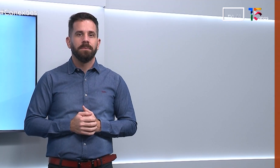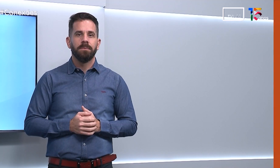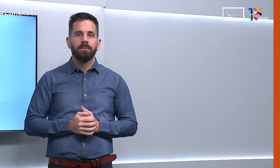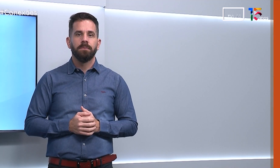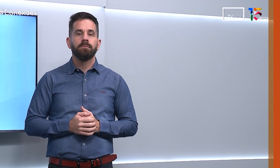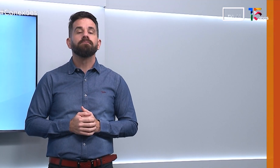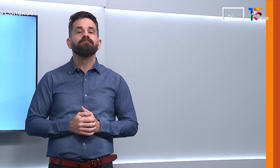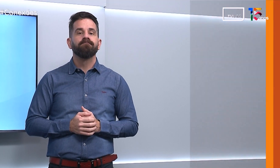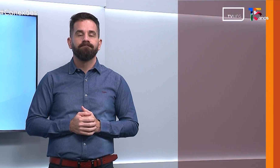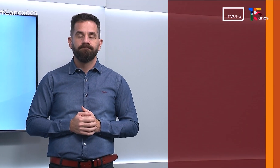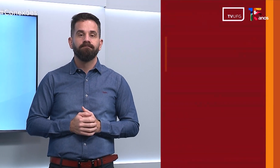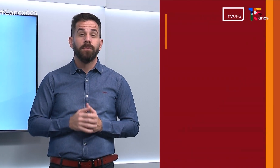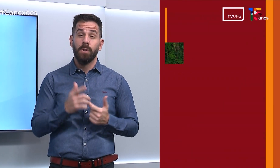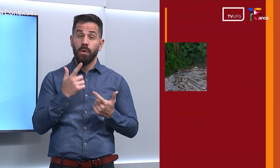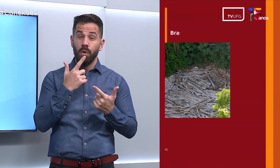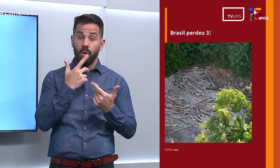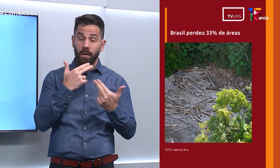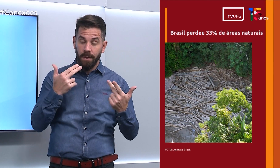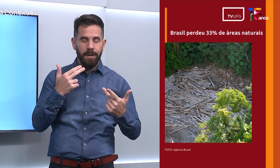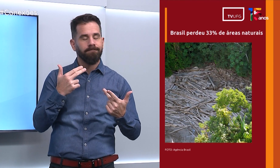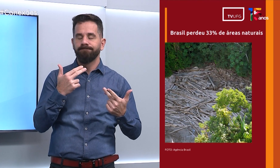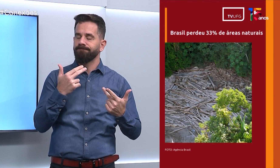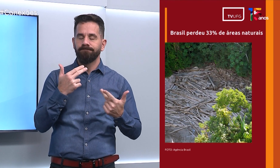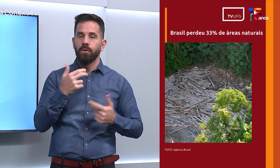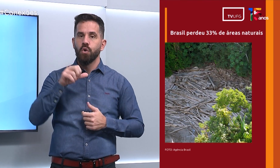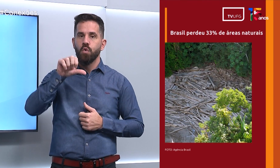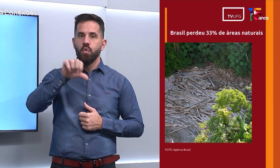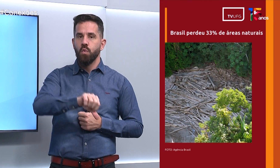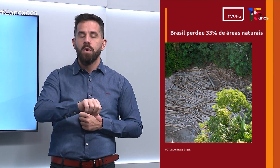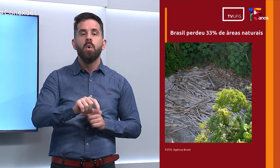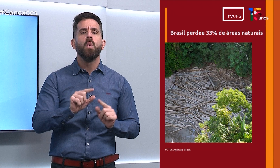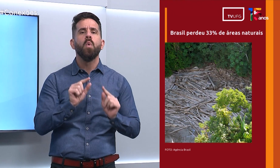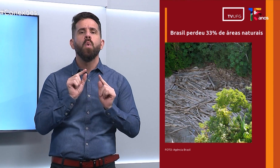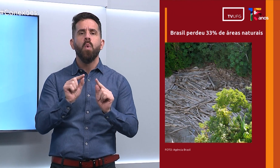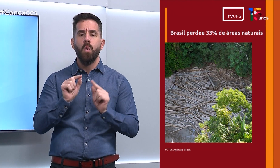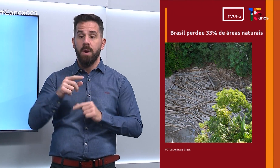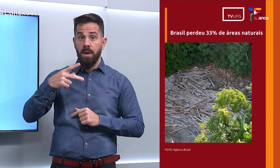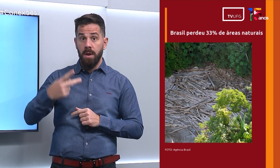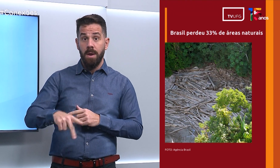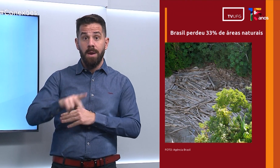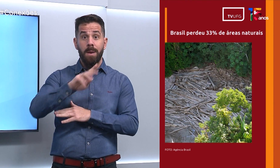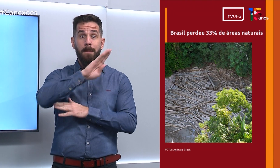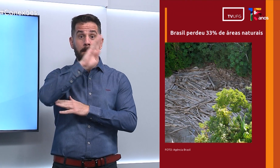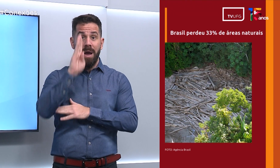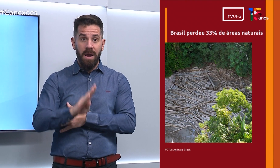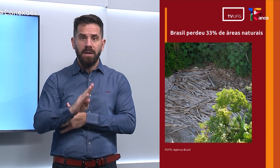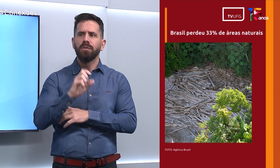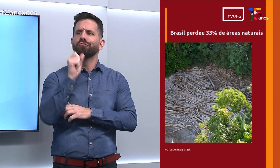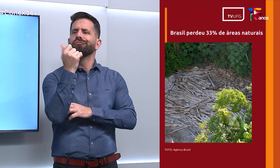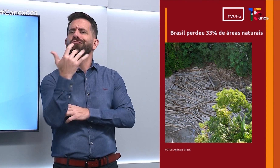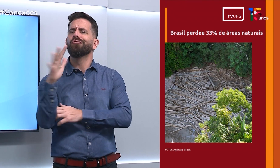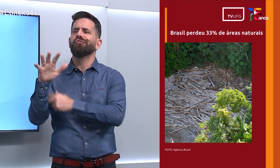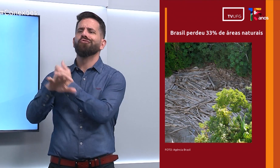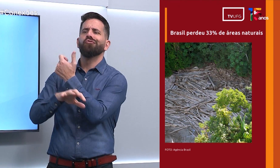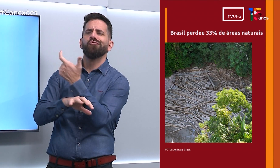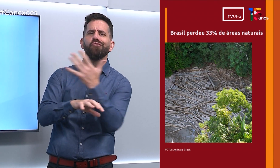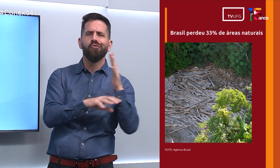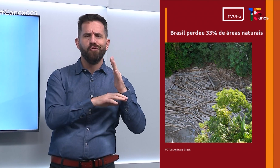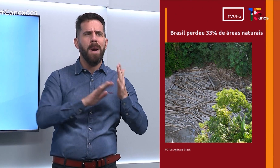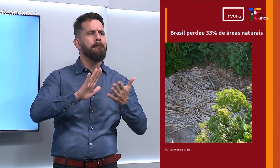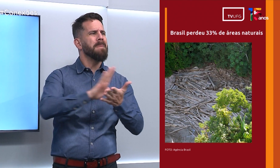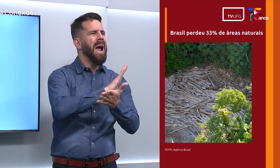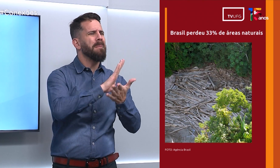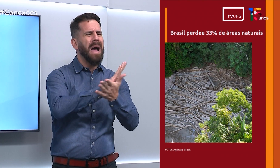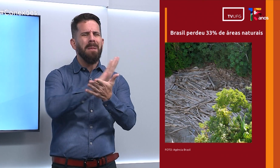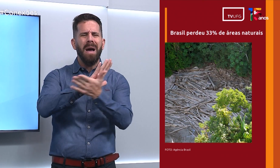E a notícia não é positiva. O Brasil perdeu 33% das áreas naturais até o ano